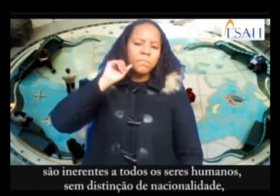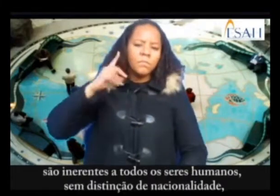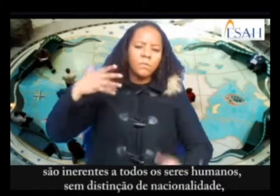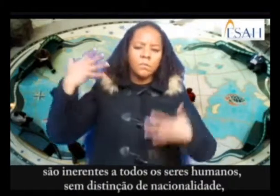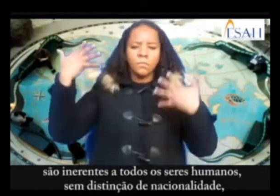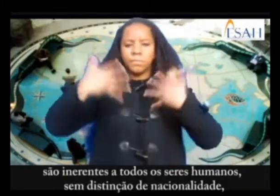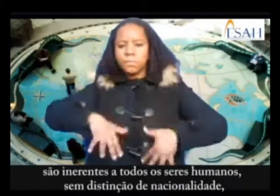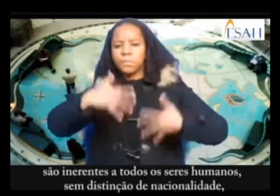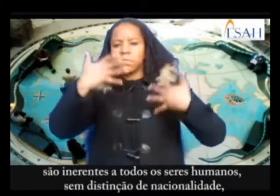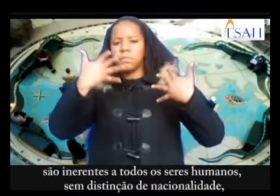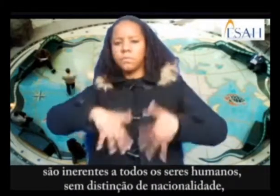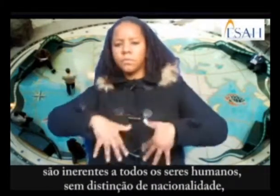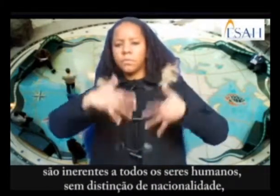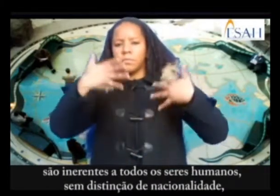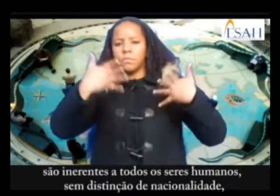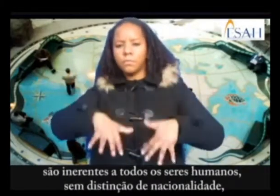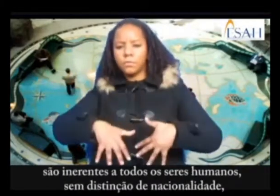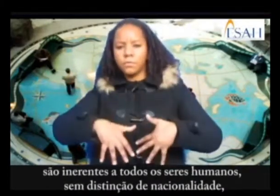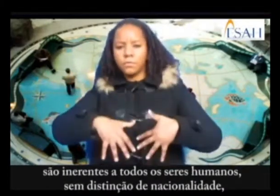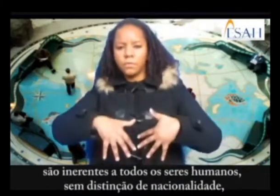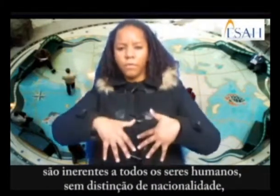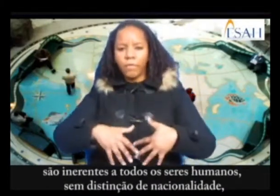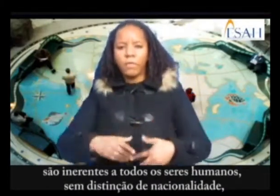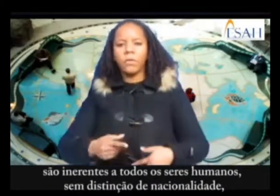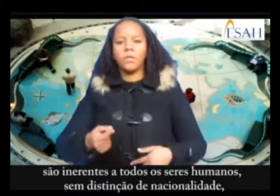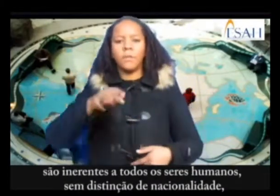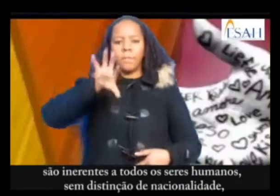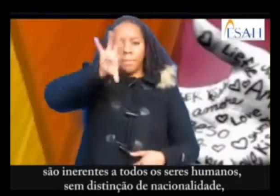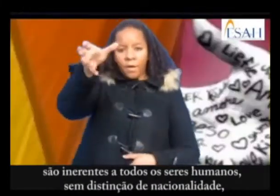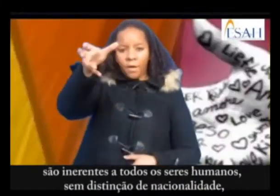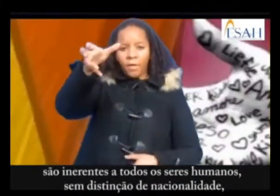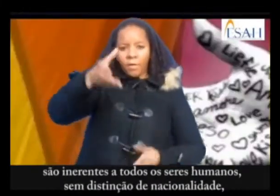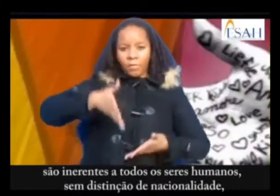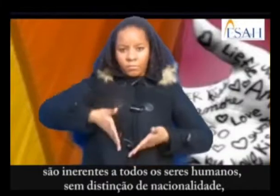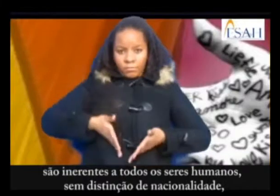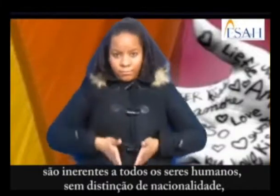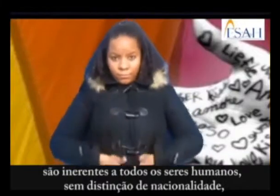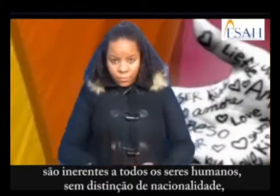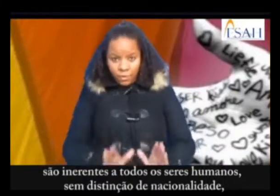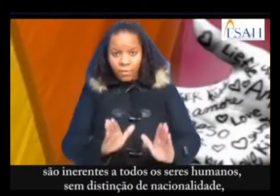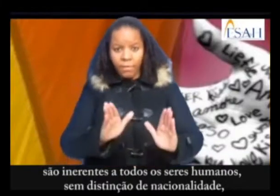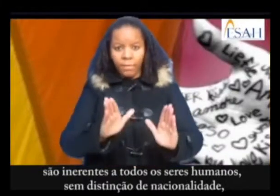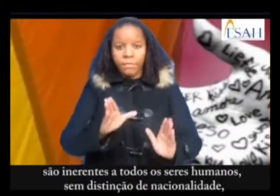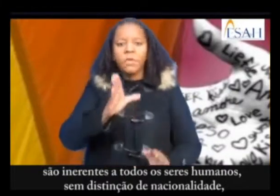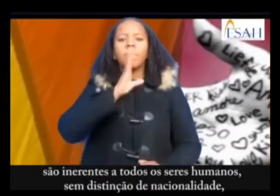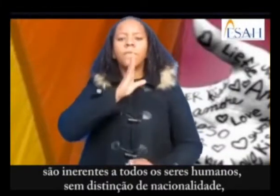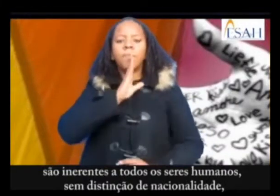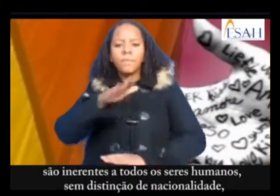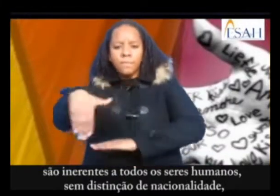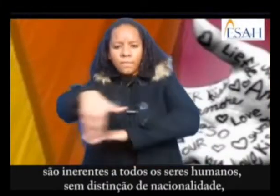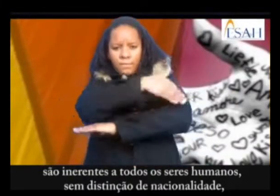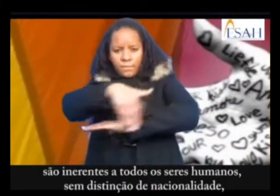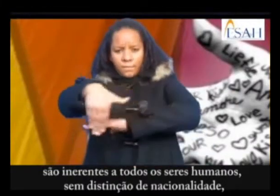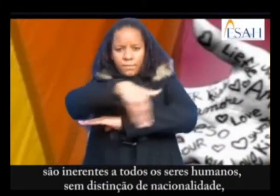direitos e liberdades os seres humanos, sem distinção de nacionalidade,